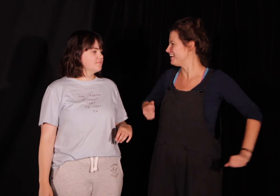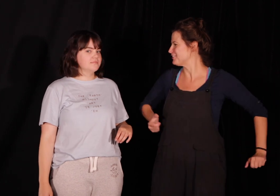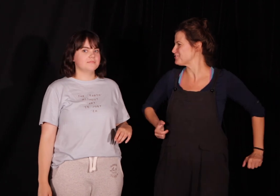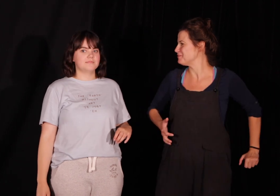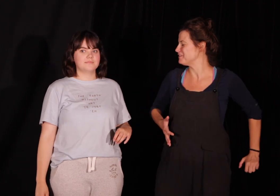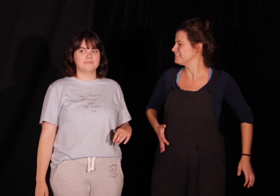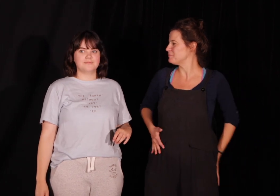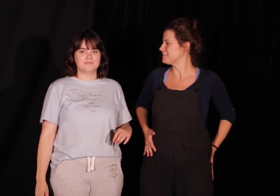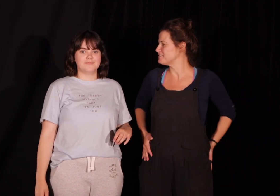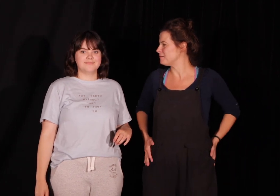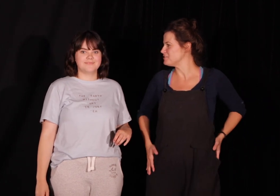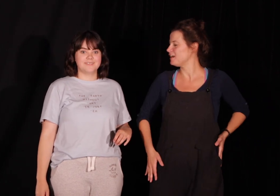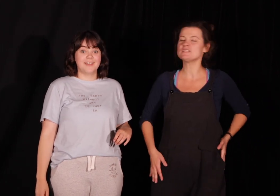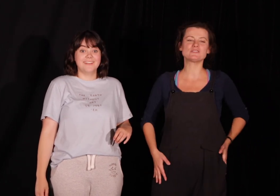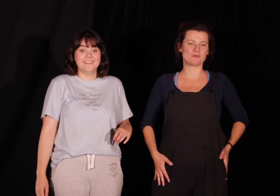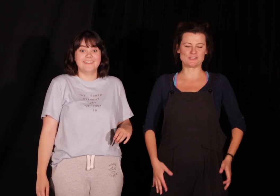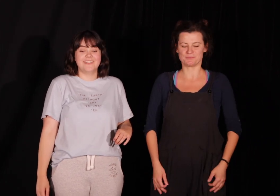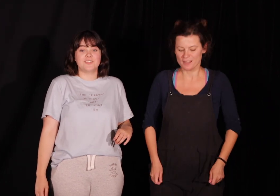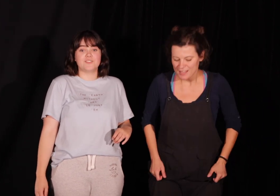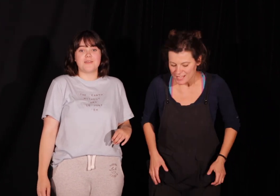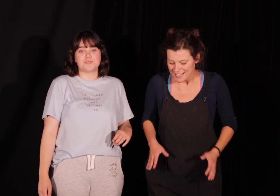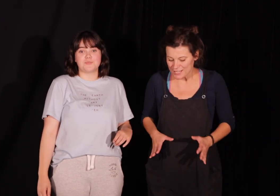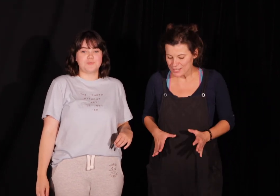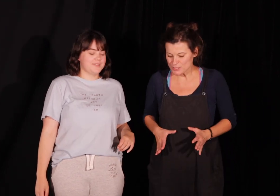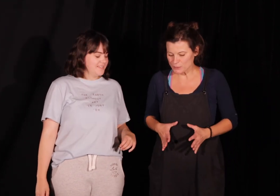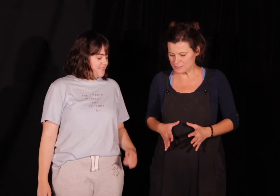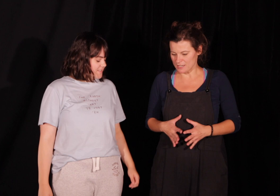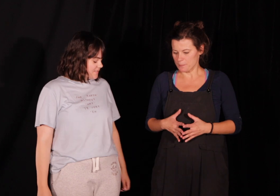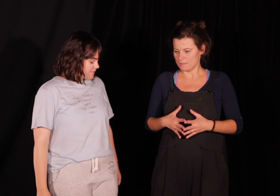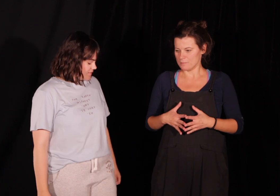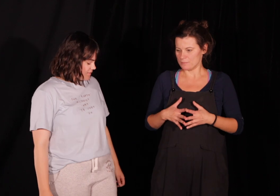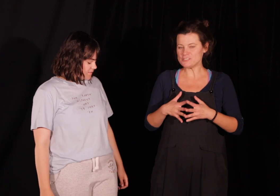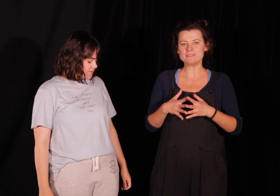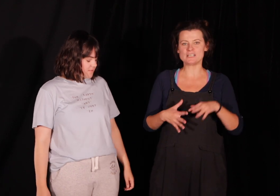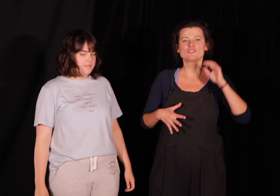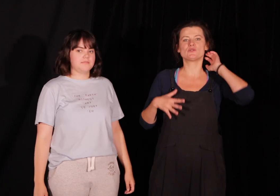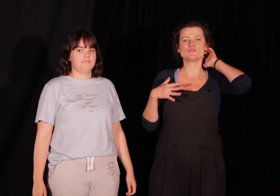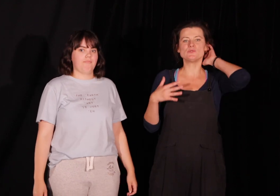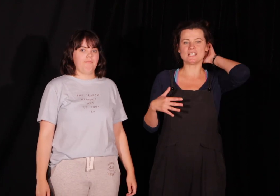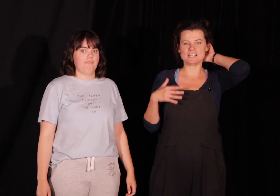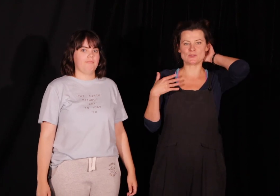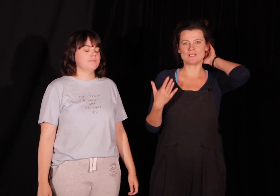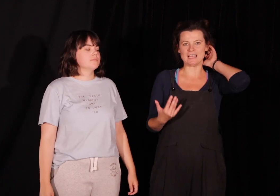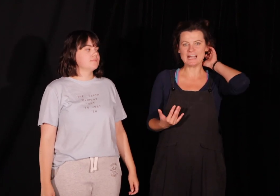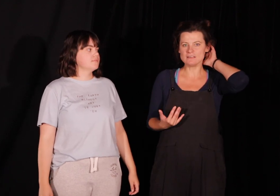A co zrobimy? Nie pokazywałam Ci. Ona jest bardzo proste. No to nie wiem co zrobić. Słuchajcie, będziemy teraz rozluźniać naszą krtań